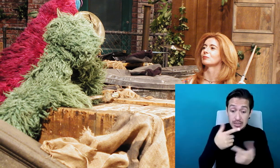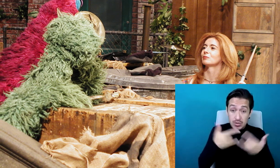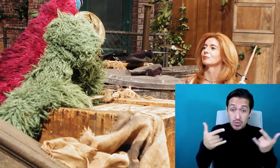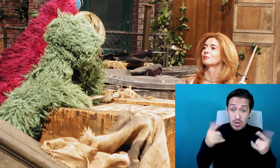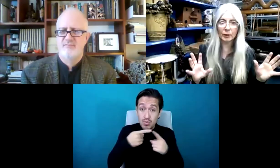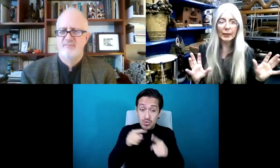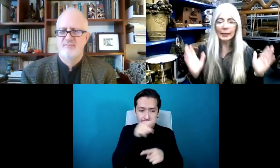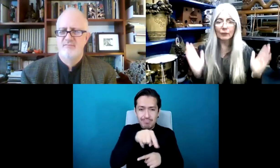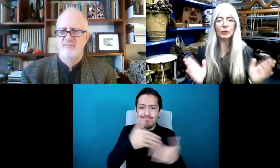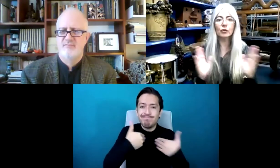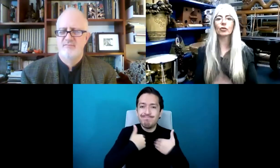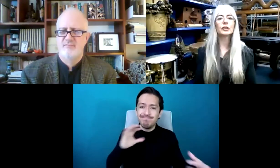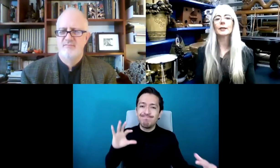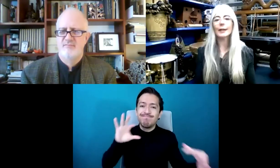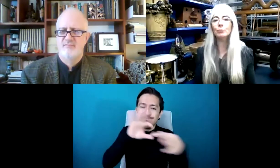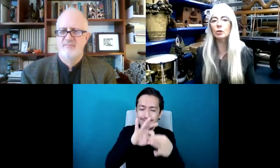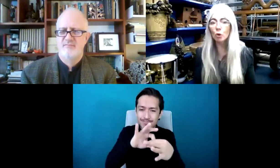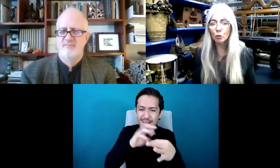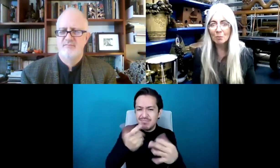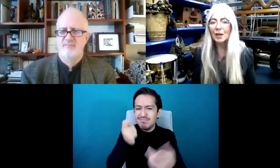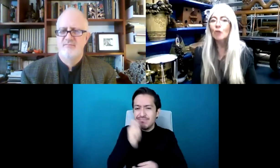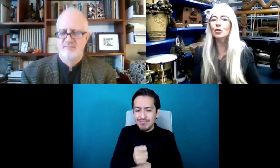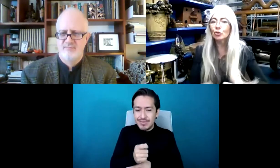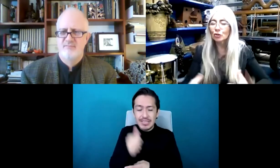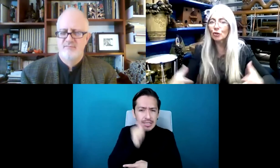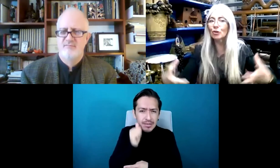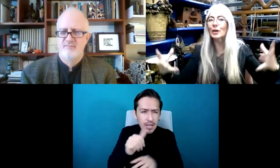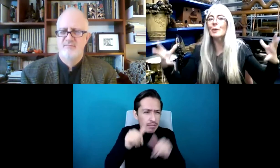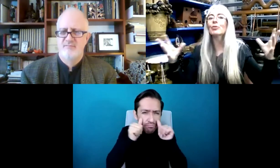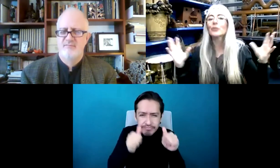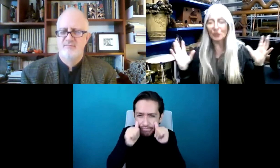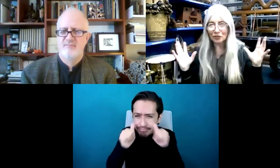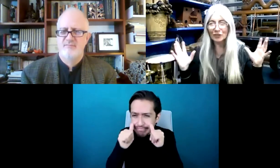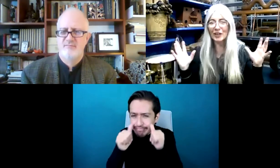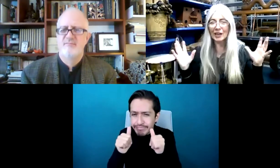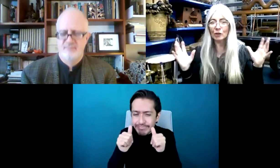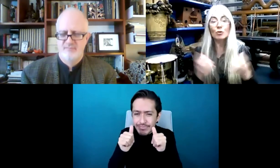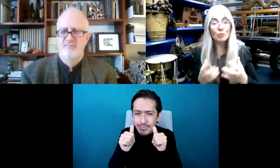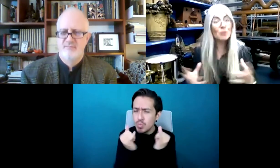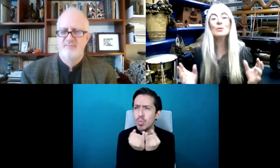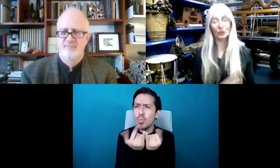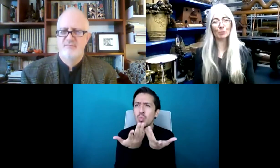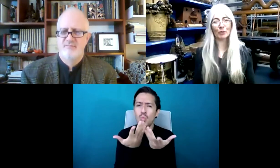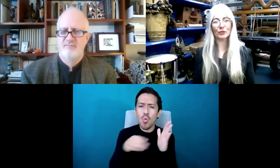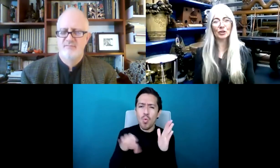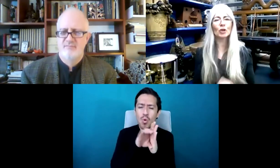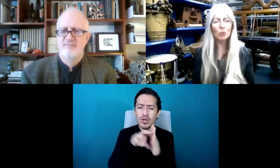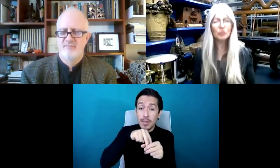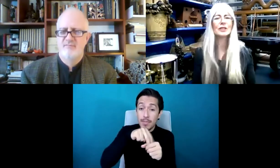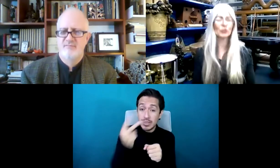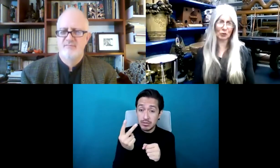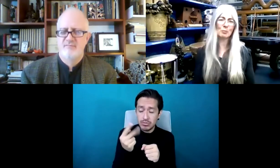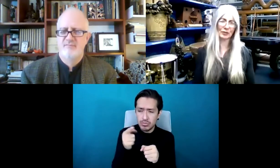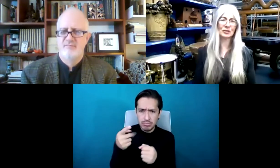tiene que ver de nuevo con escuchar. Siempre estás escuchando. Incluso si estás en un cuarto vacío, estás presente ahí.